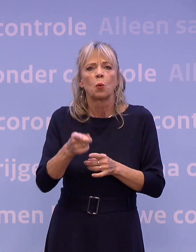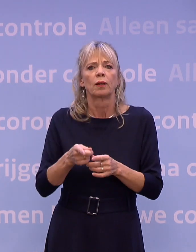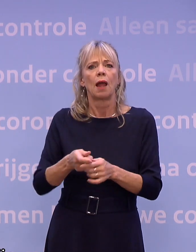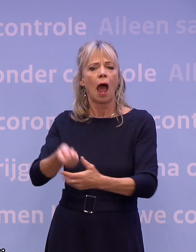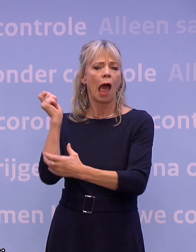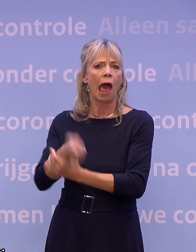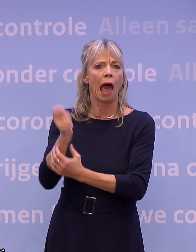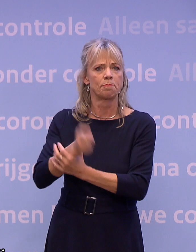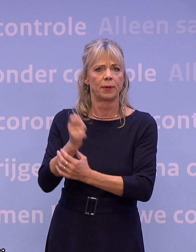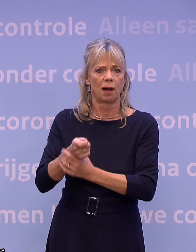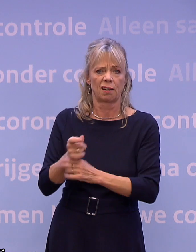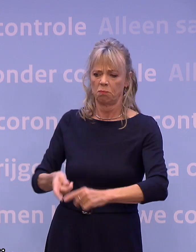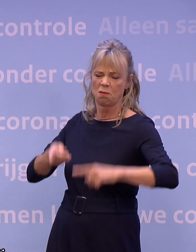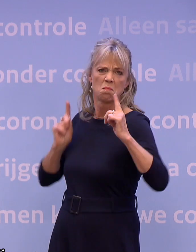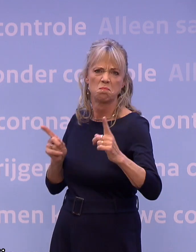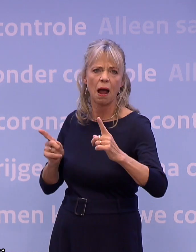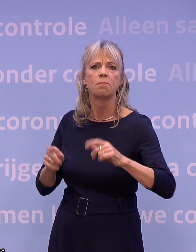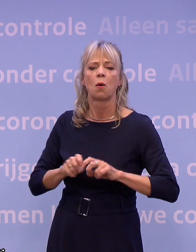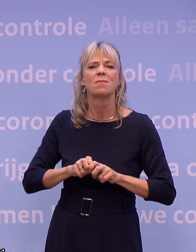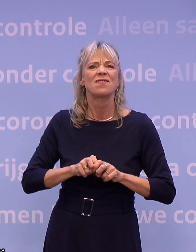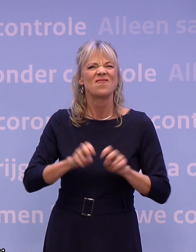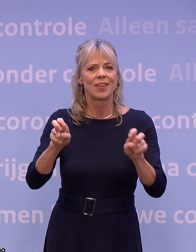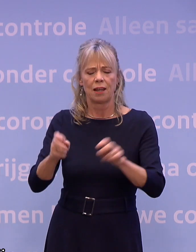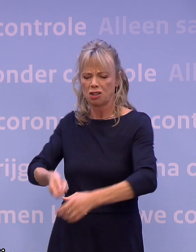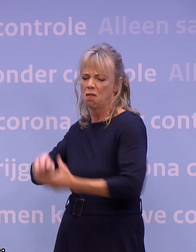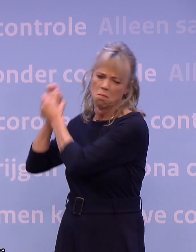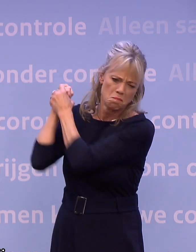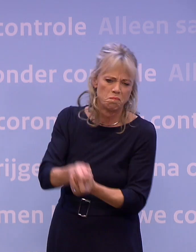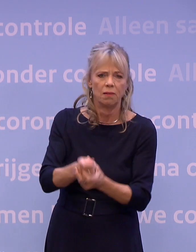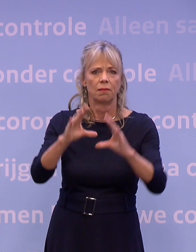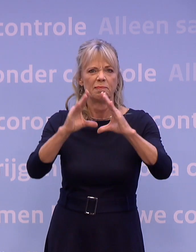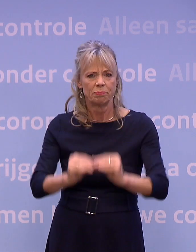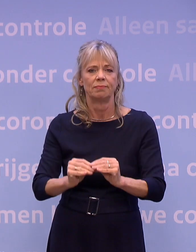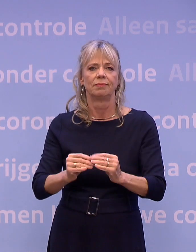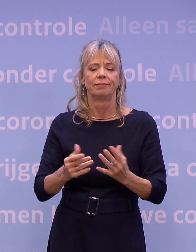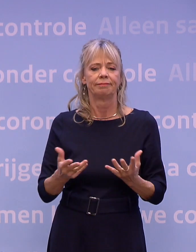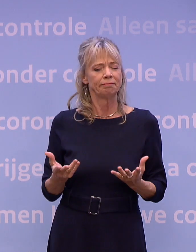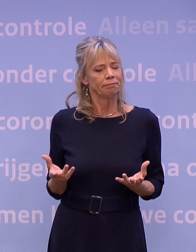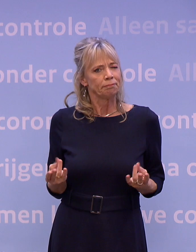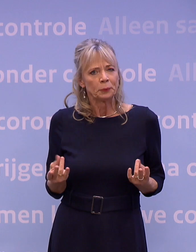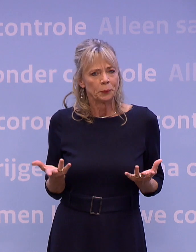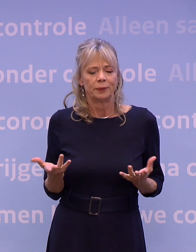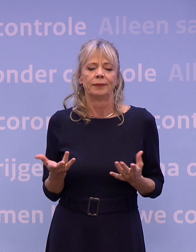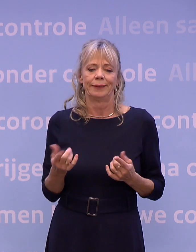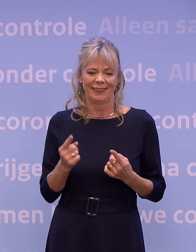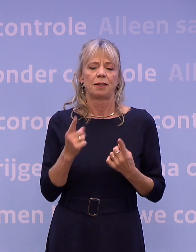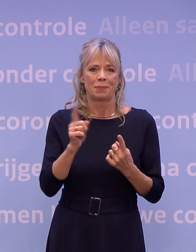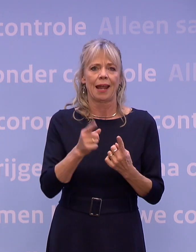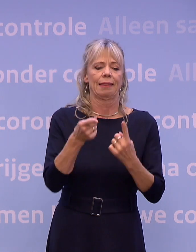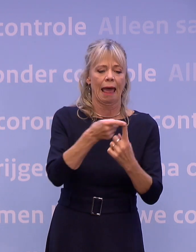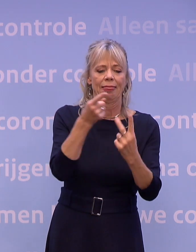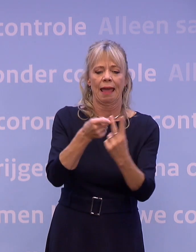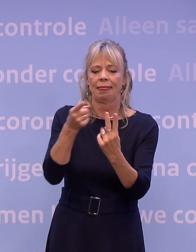slaan moet groot genoeg zijn om dat nu ook echt te bereiken. En dat is een optelsom en dat is geen keuzemenu.